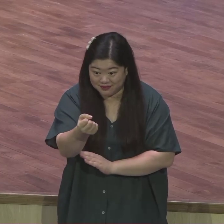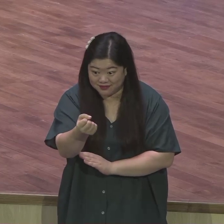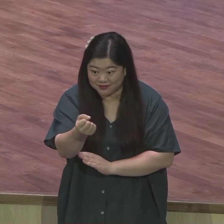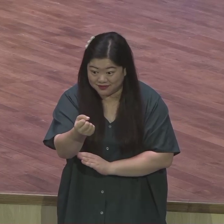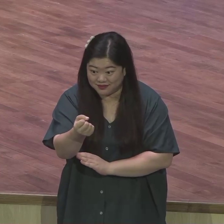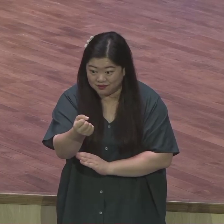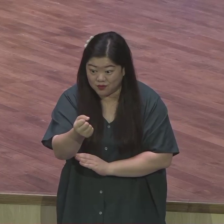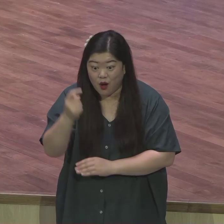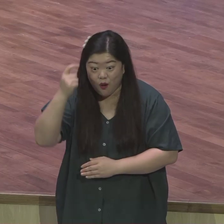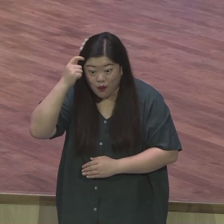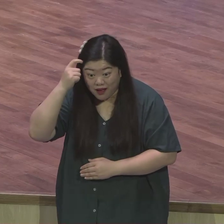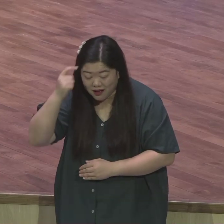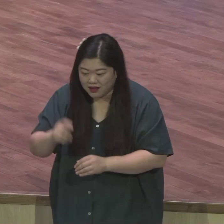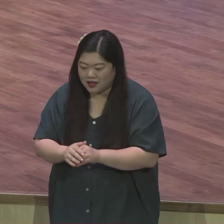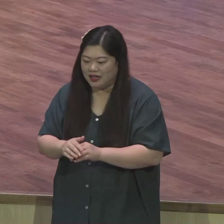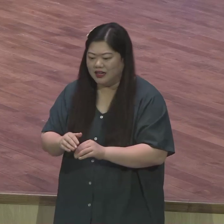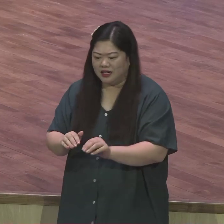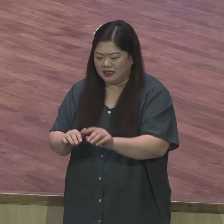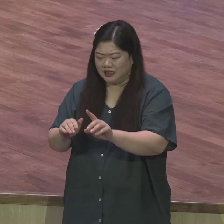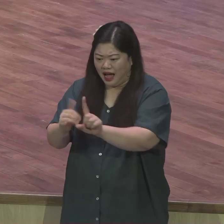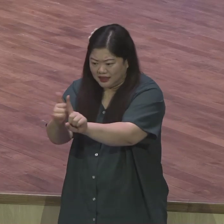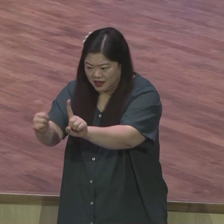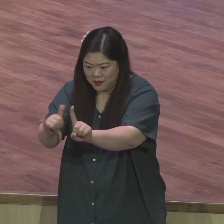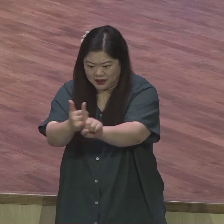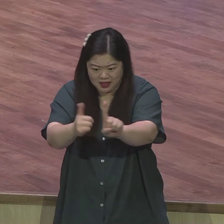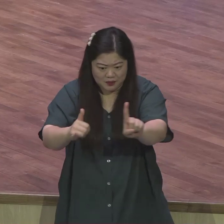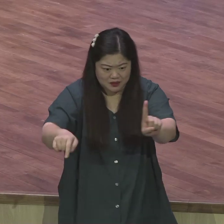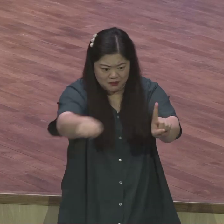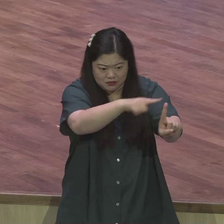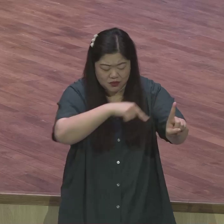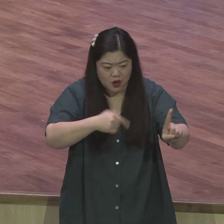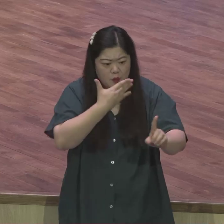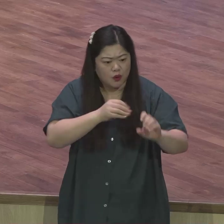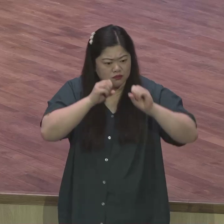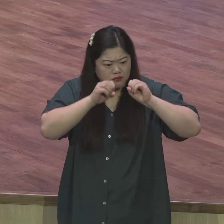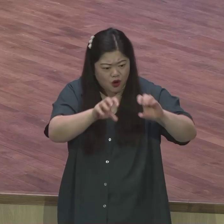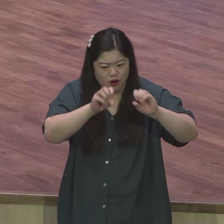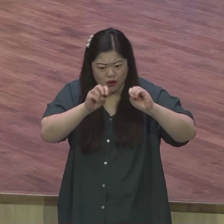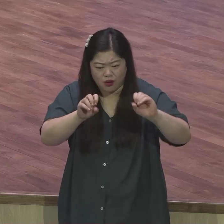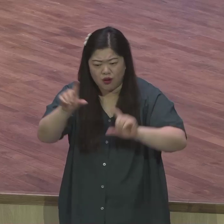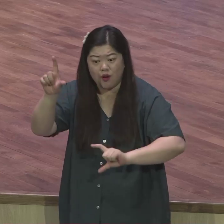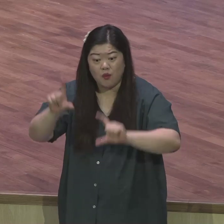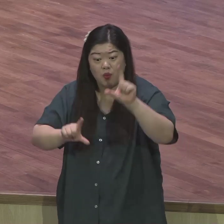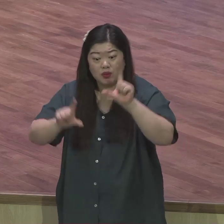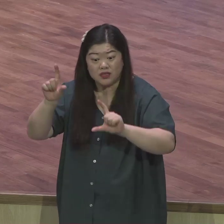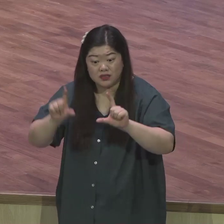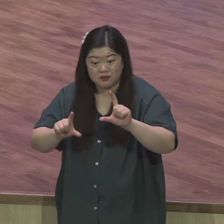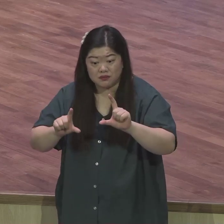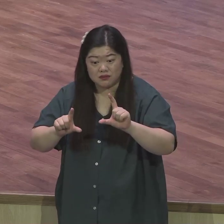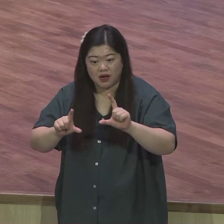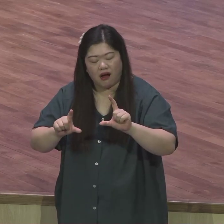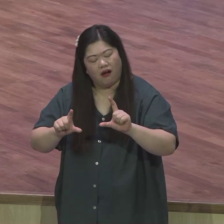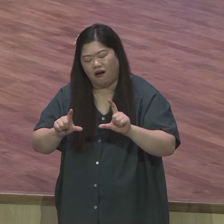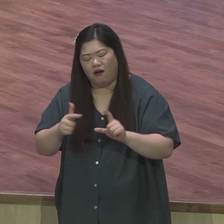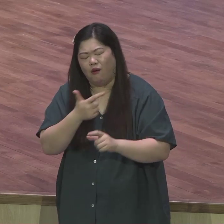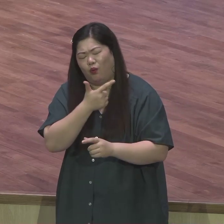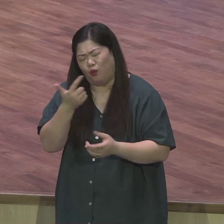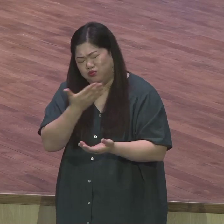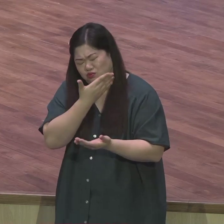영혼을 사랑하는 그런 마음으로 보험 증가하는 자들이요 눈에 안 보이는 분들이 너무너무 많아요 제가